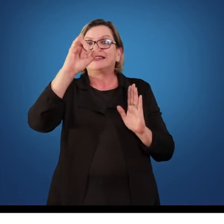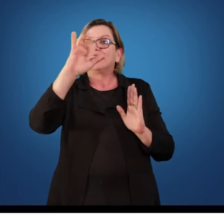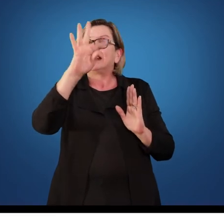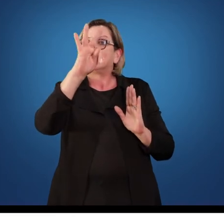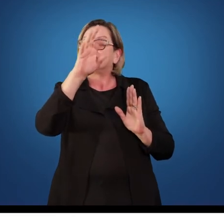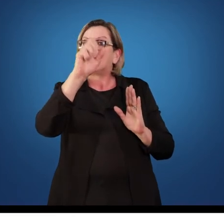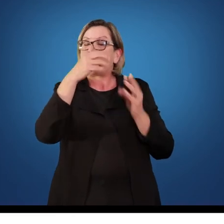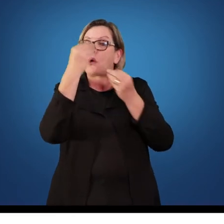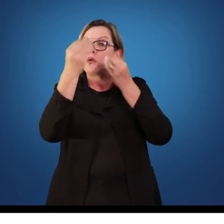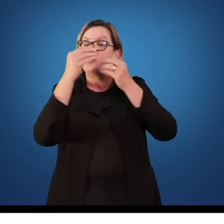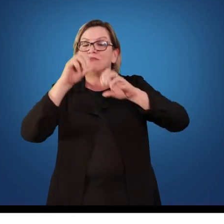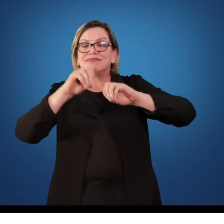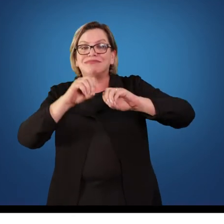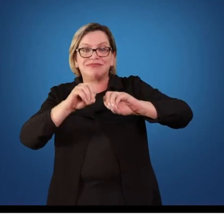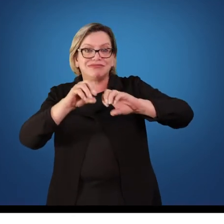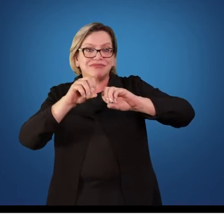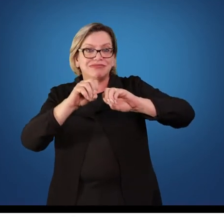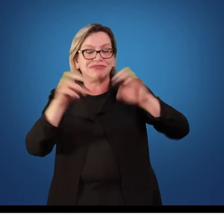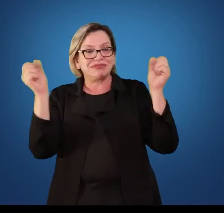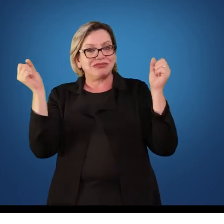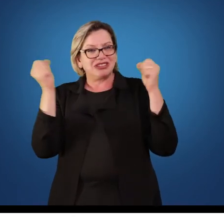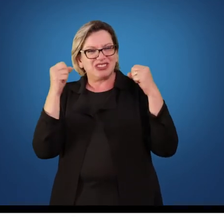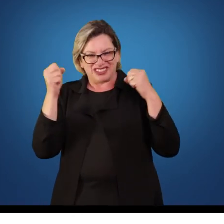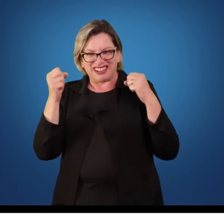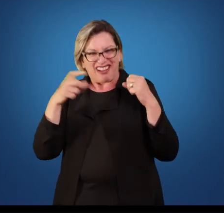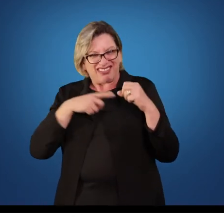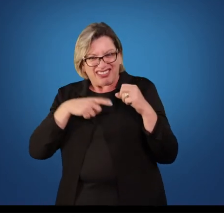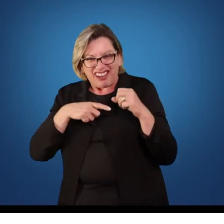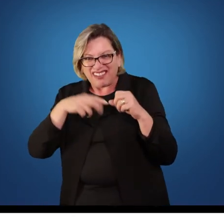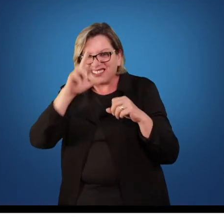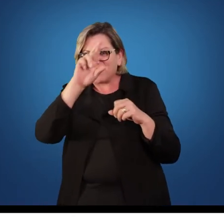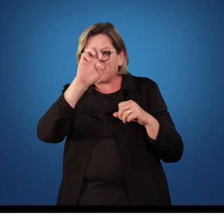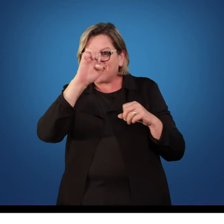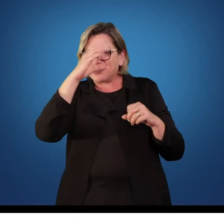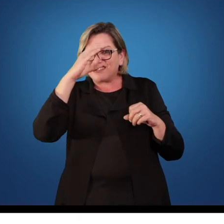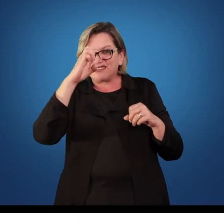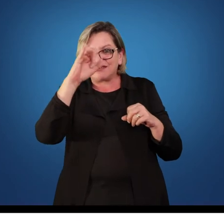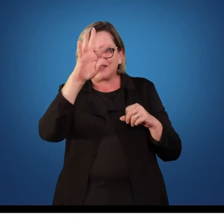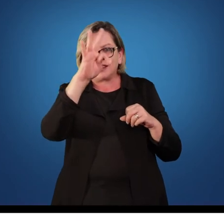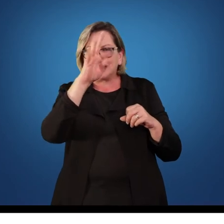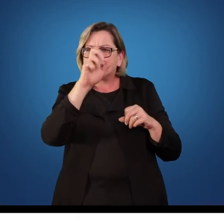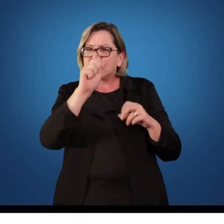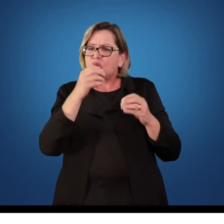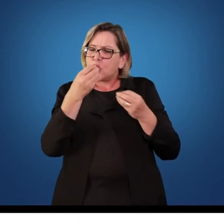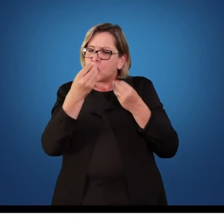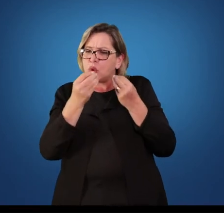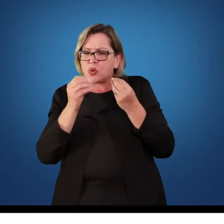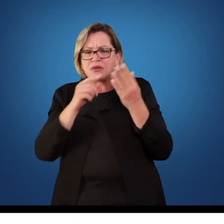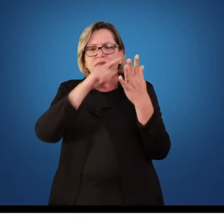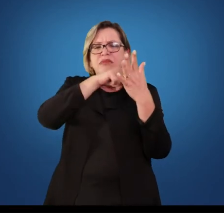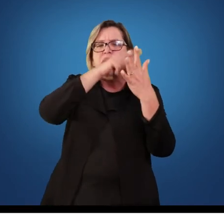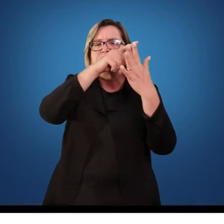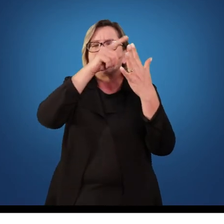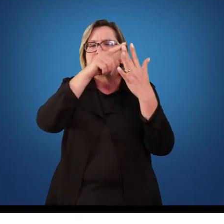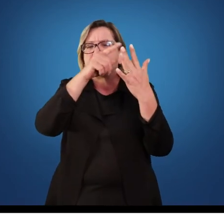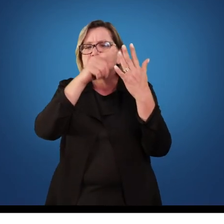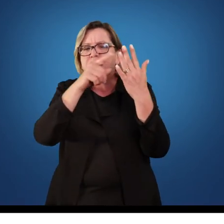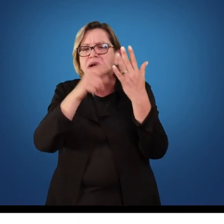receita de como ensinar a educação física? Professor, ou tem alguns pontos que norteiam a forma de pensar o ensino da educação física?